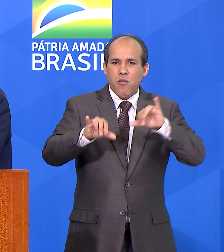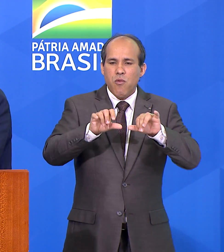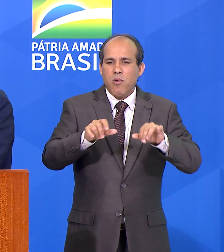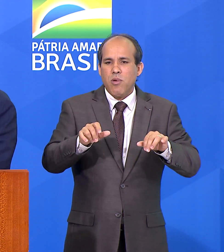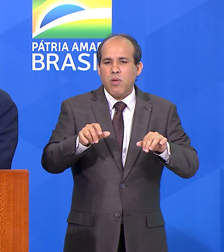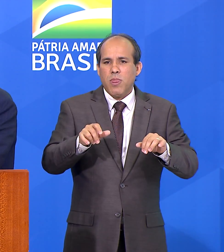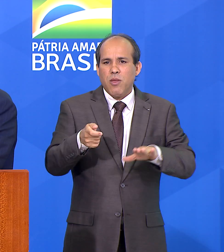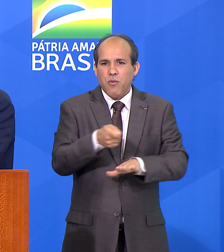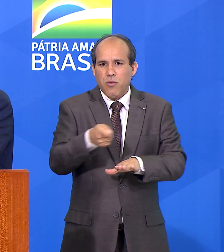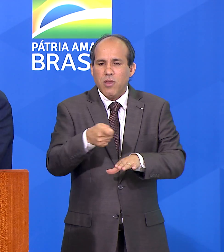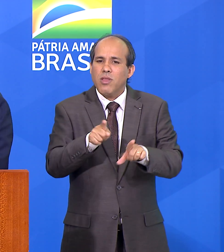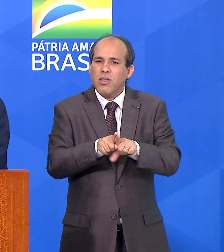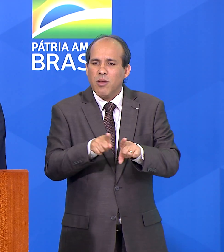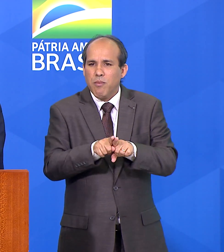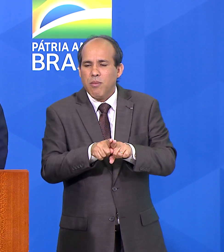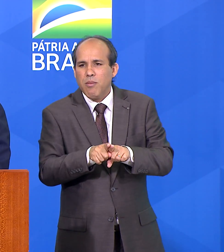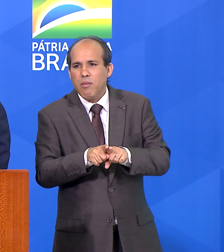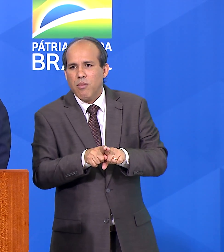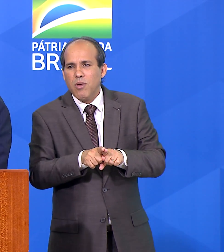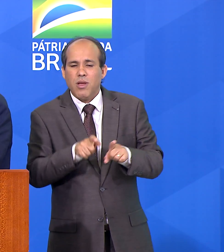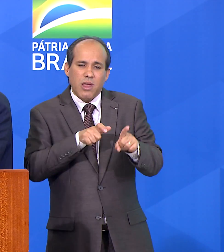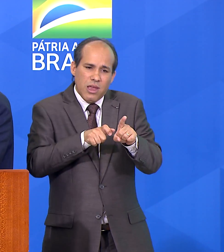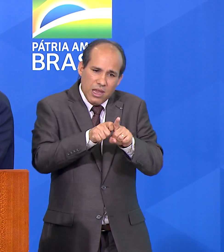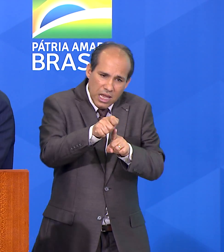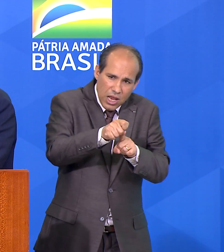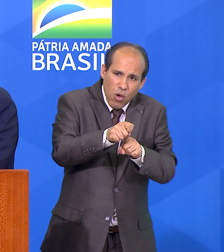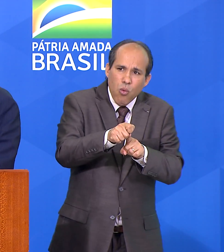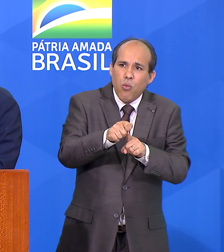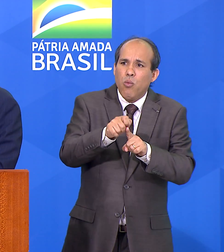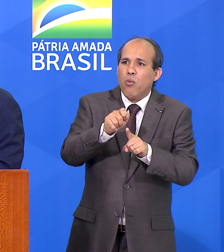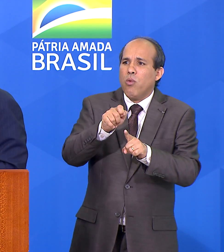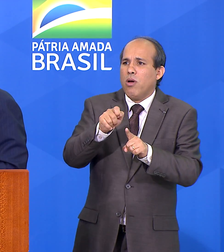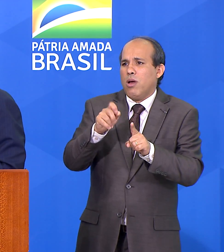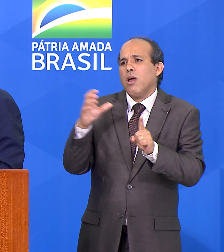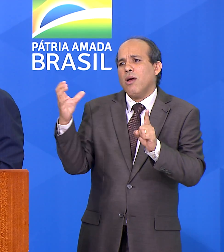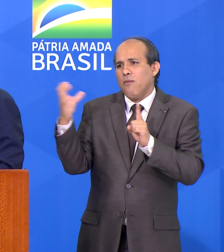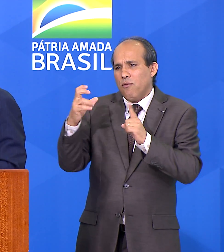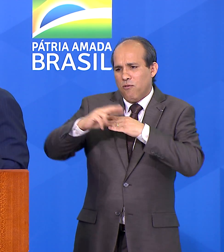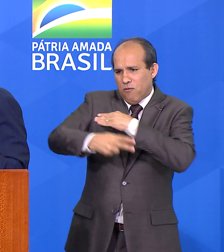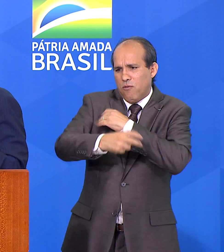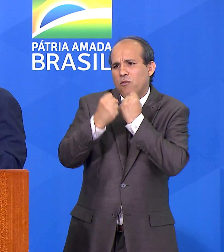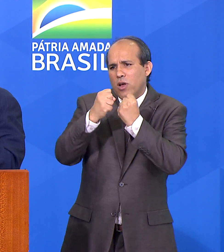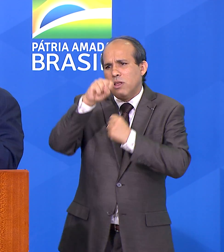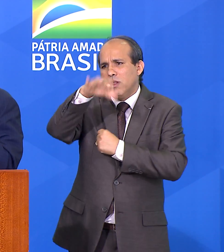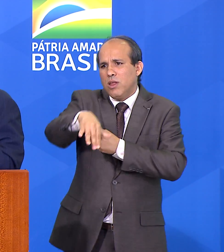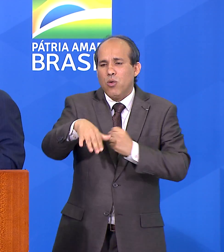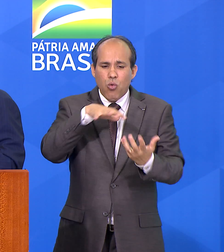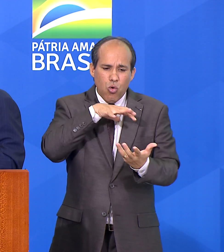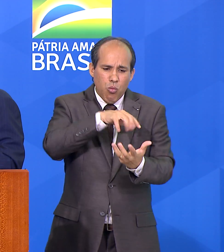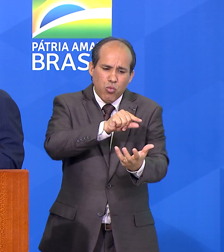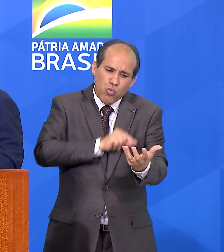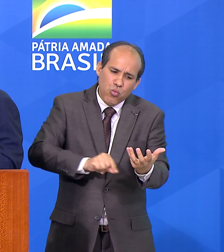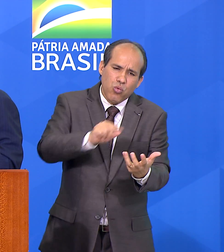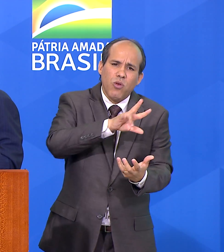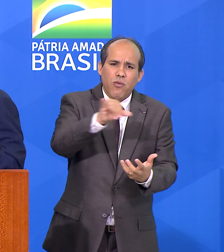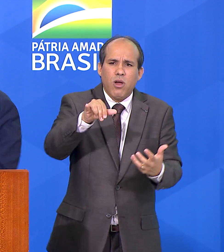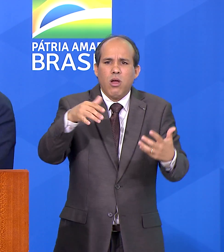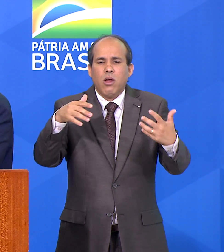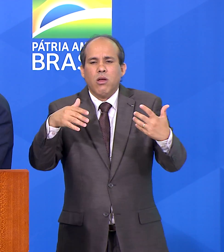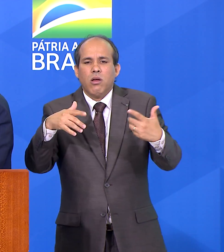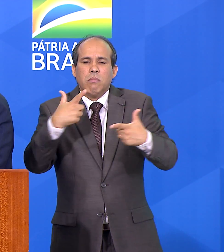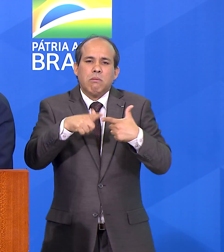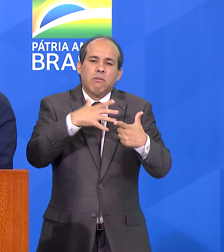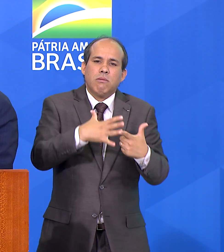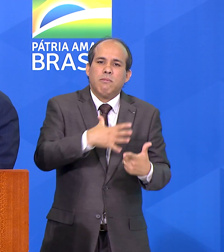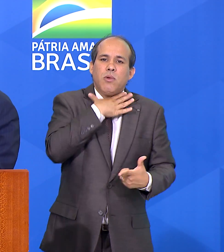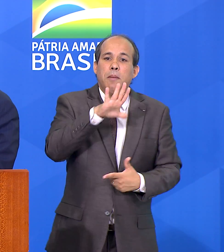isso. A Ucrânia também é uma potência de grãos, então, trigo é um impacto forte. Então, o mundo inteiro vai sofrer. Mas